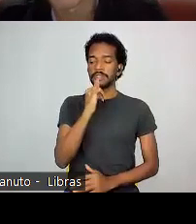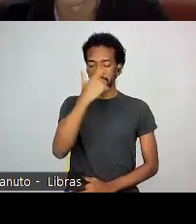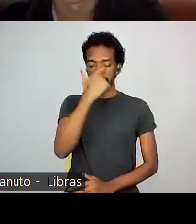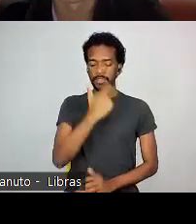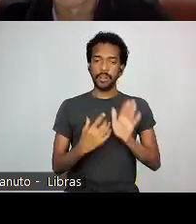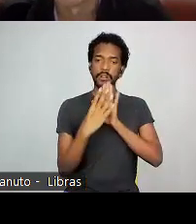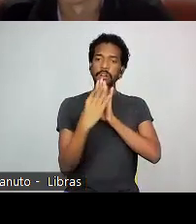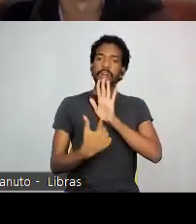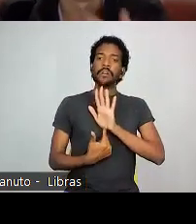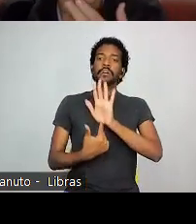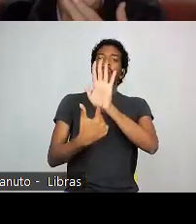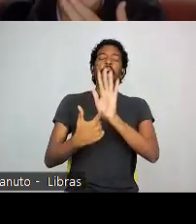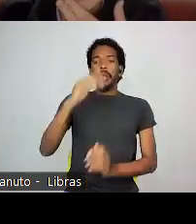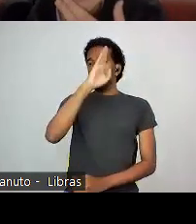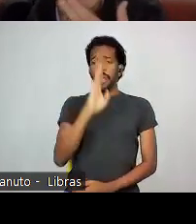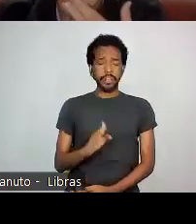Brasil não teria